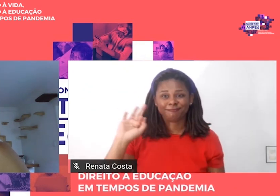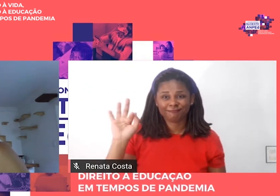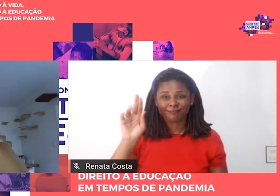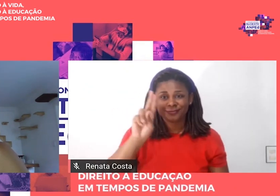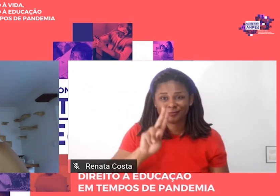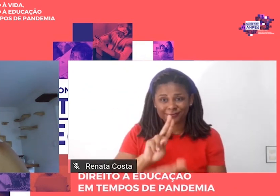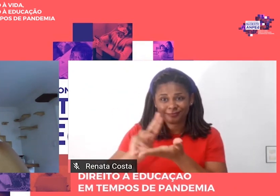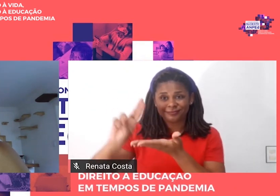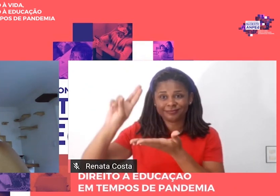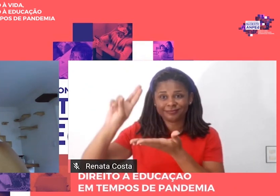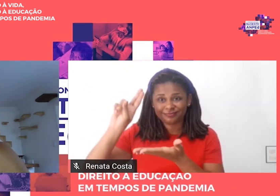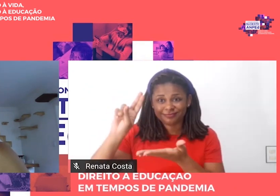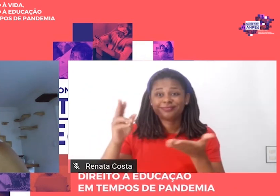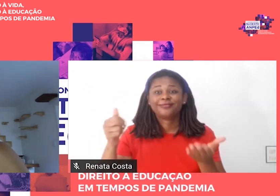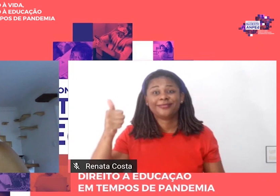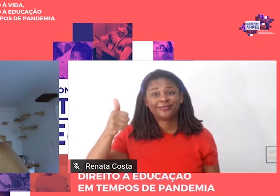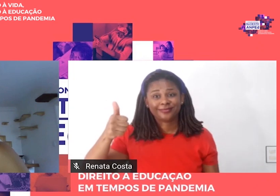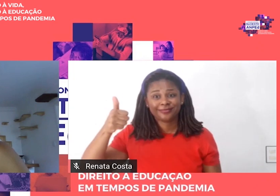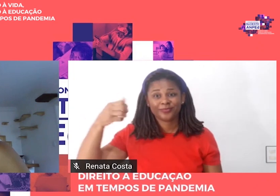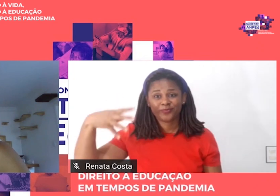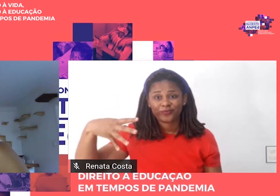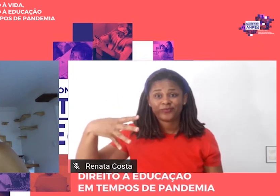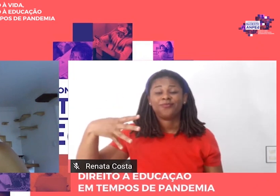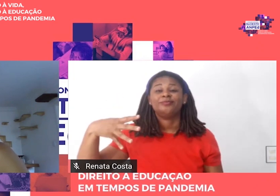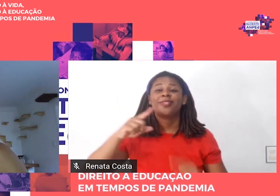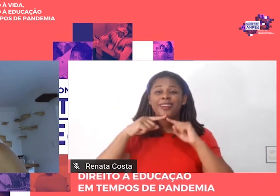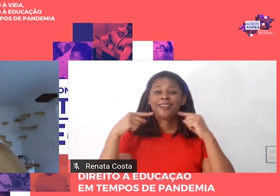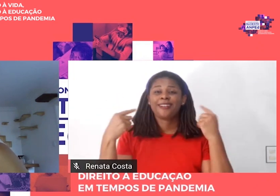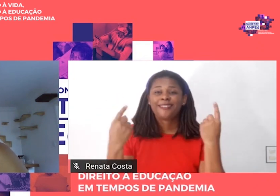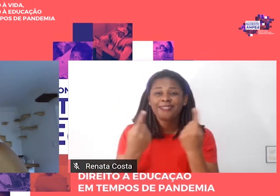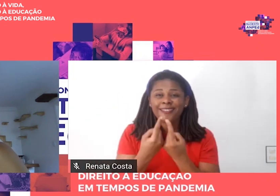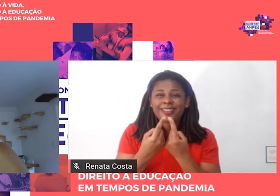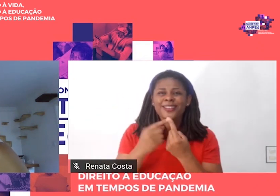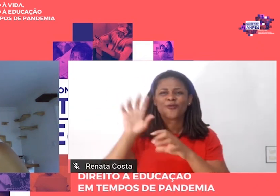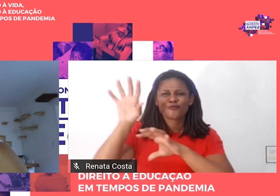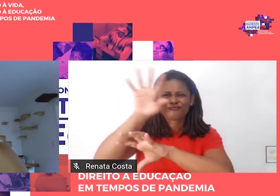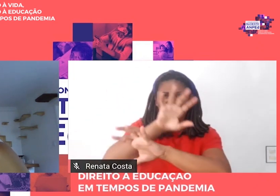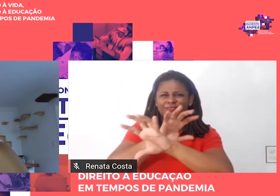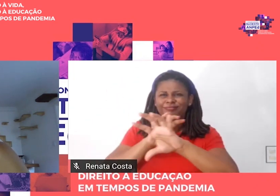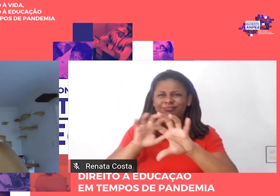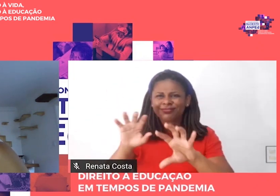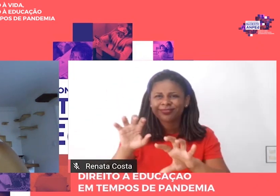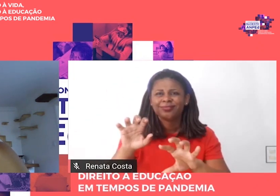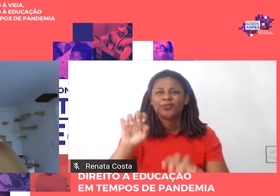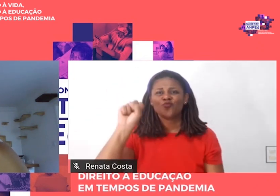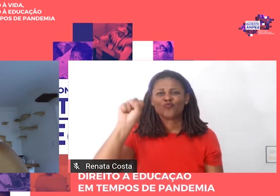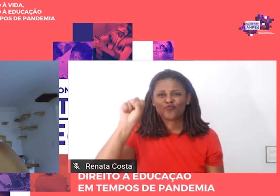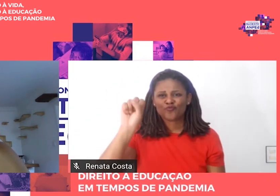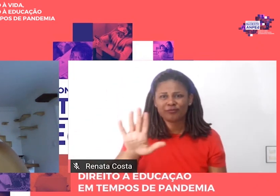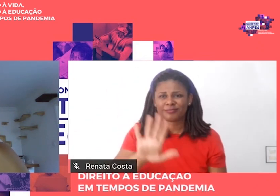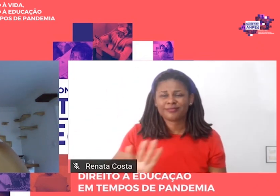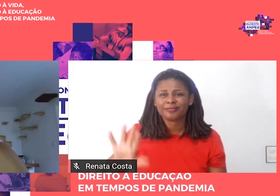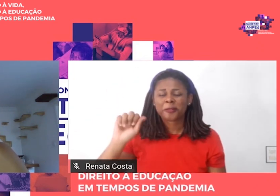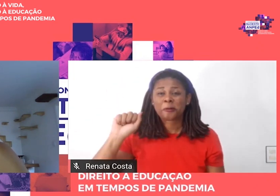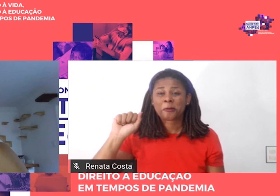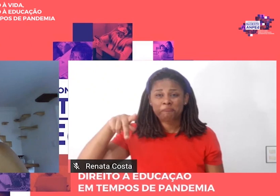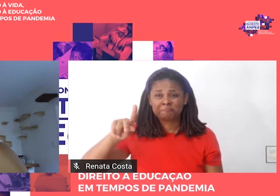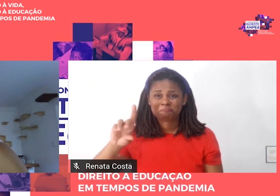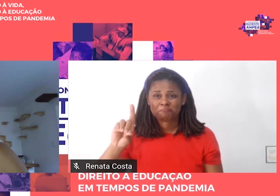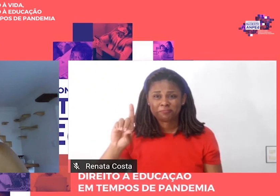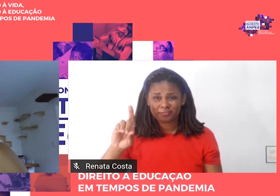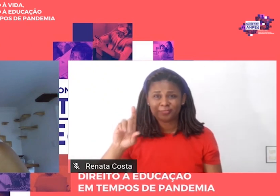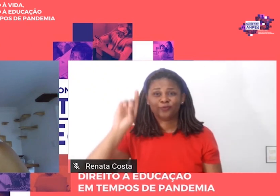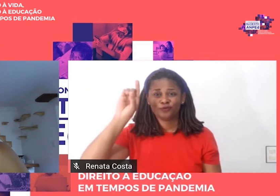regional da Amped Sudeste com o tema central Direito à Vida, Direito à Educação em Tempos de